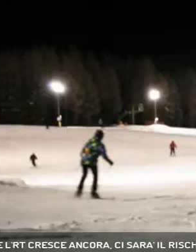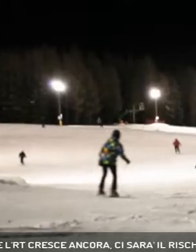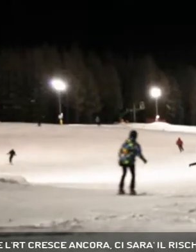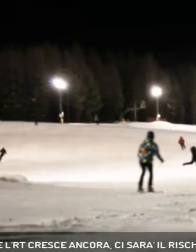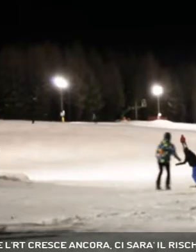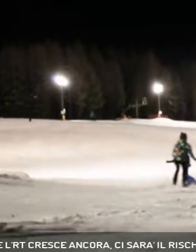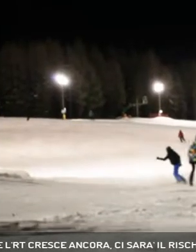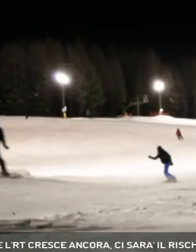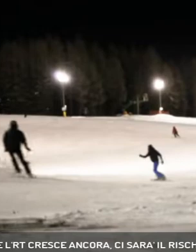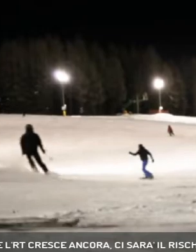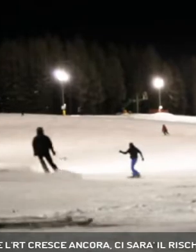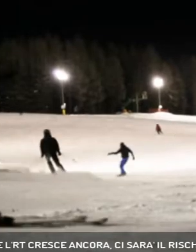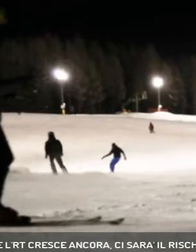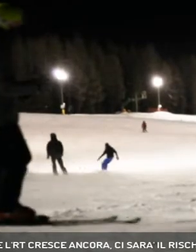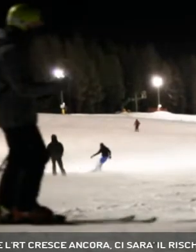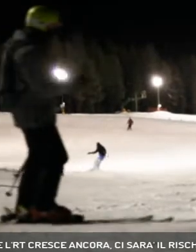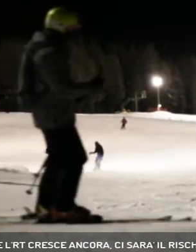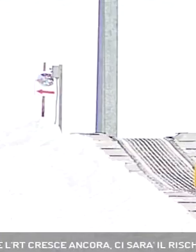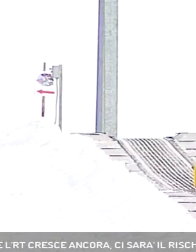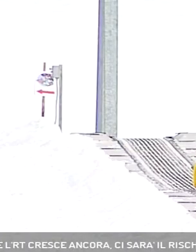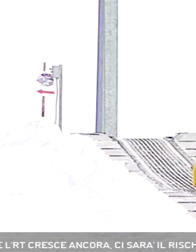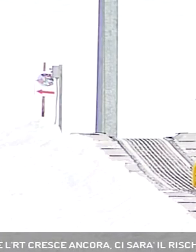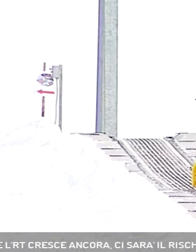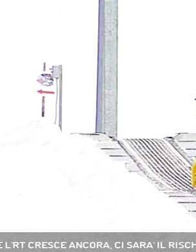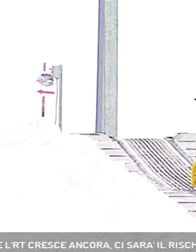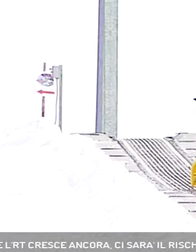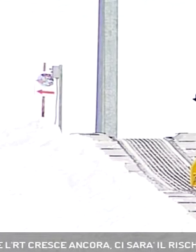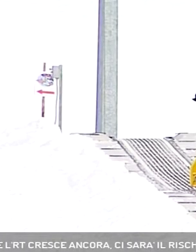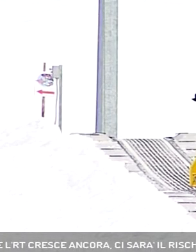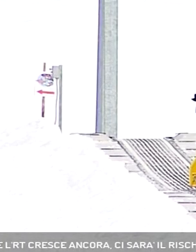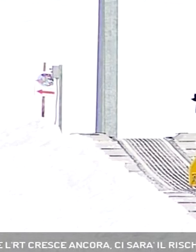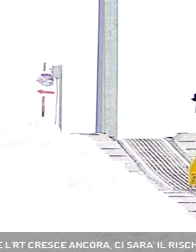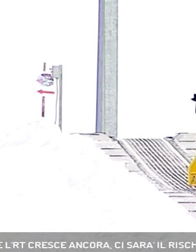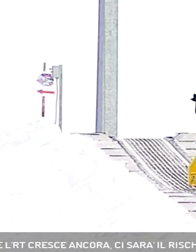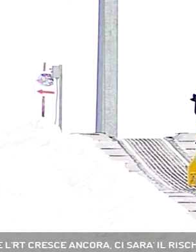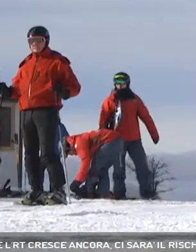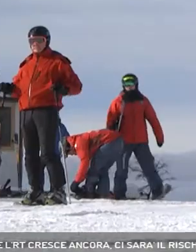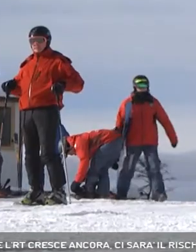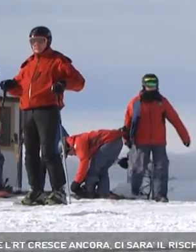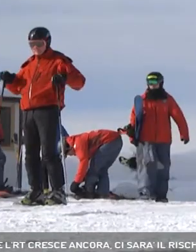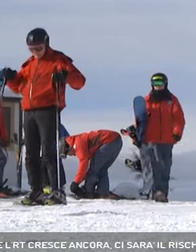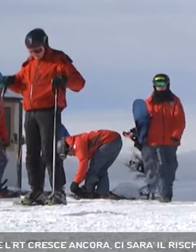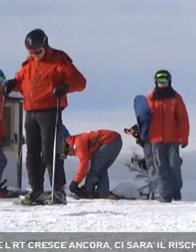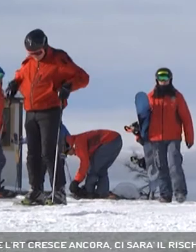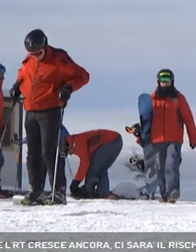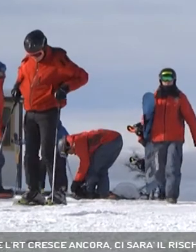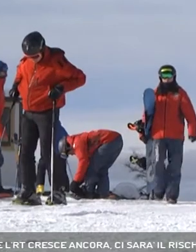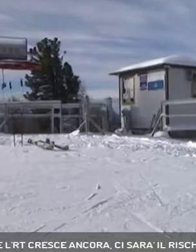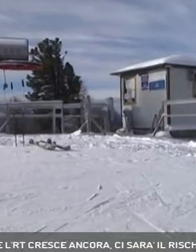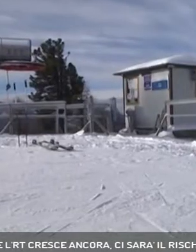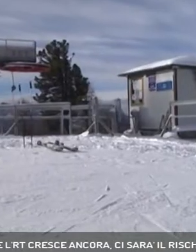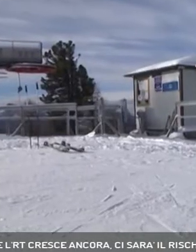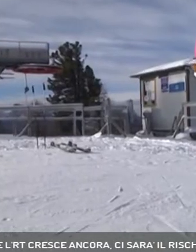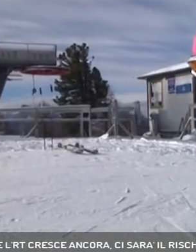governo un'ipotesi di mediazione che prevede in sintesi la possibilità di aprire gli impianti di risalita già Natale per gli ospiti degli